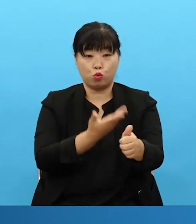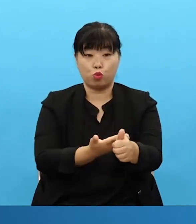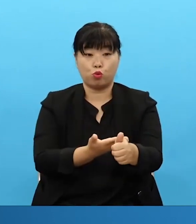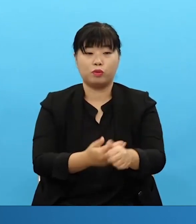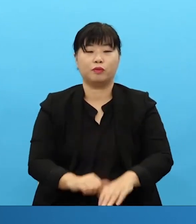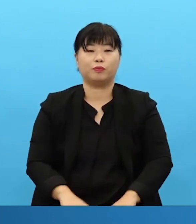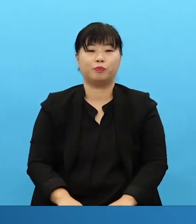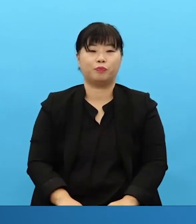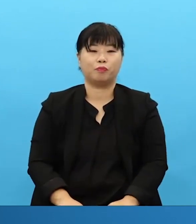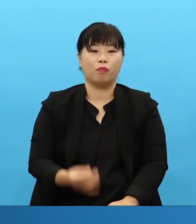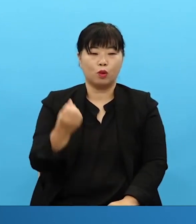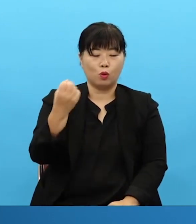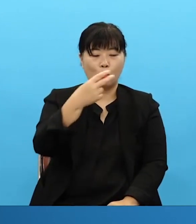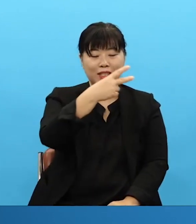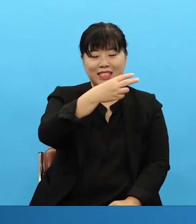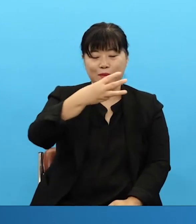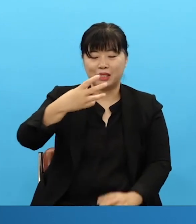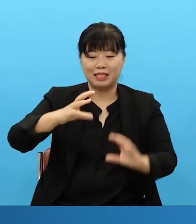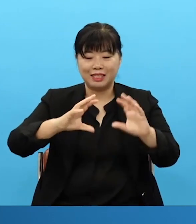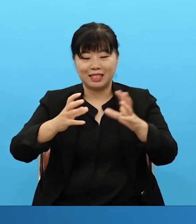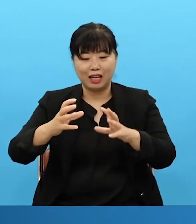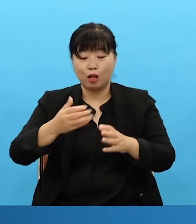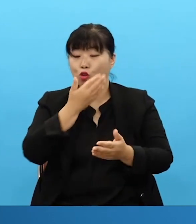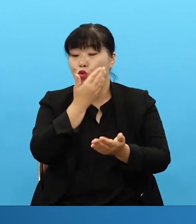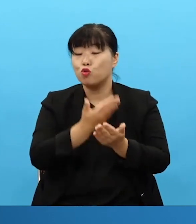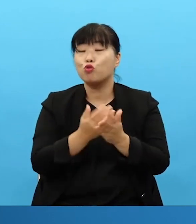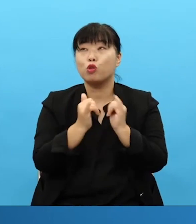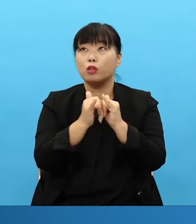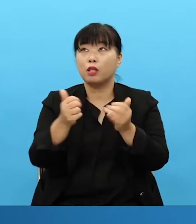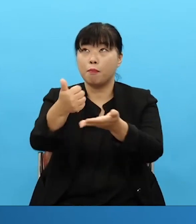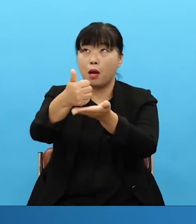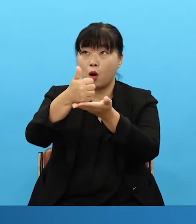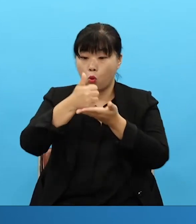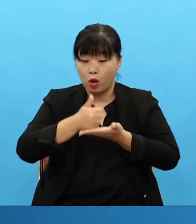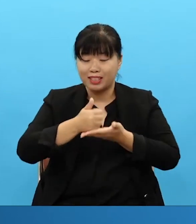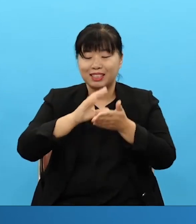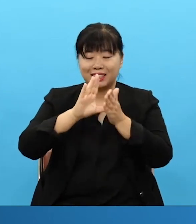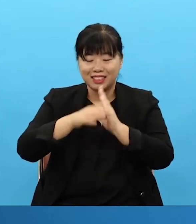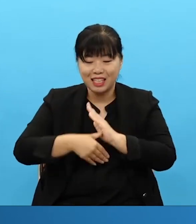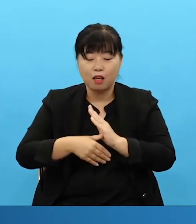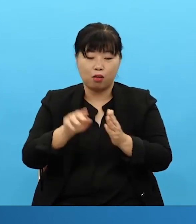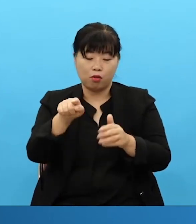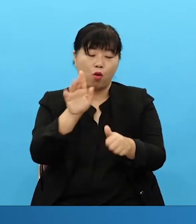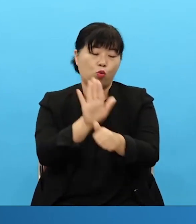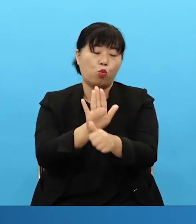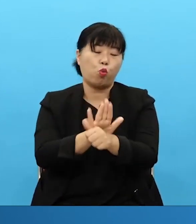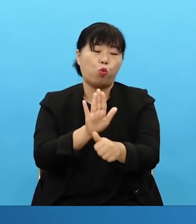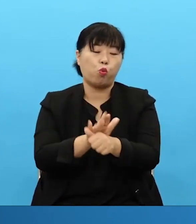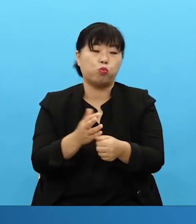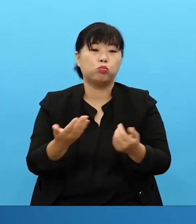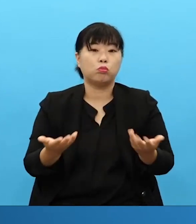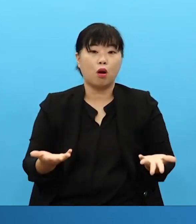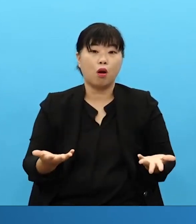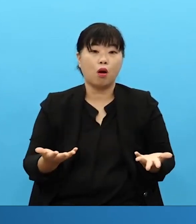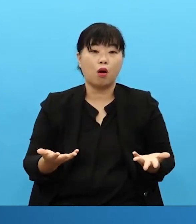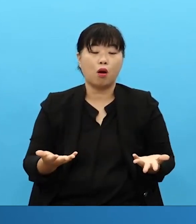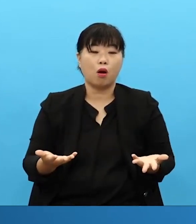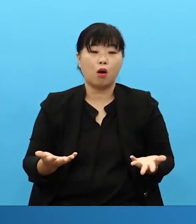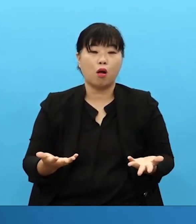And so let us say the important leader of the two, seven nations comes to your church. Think about it. don't have the bar doesn't to save them.